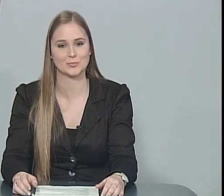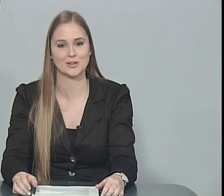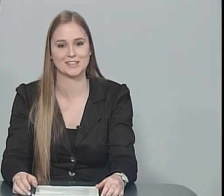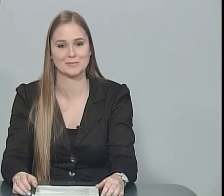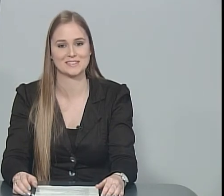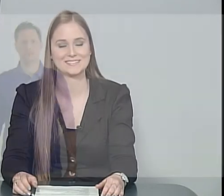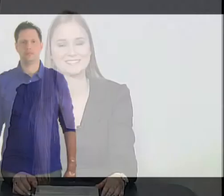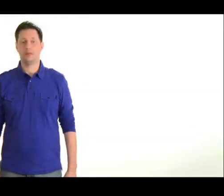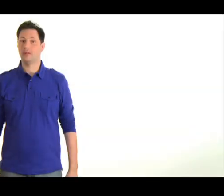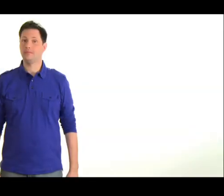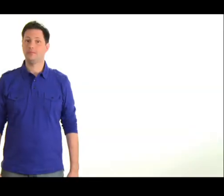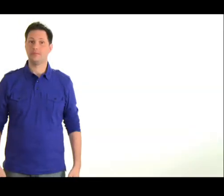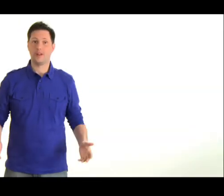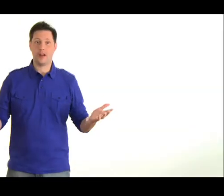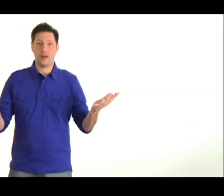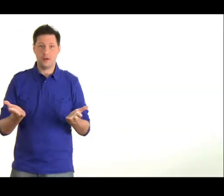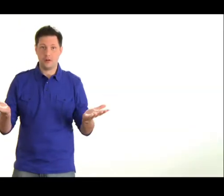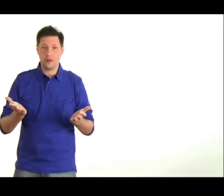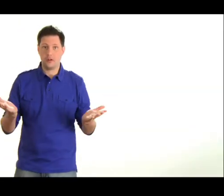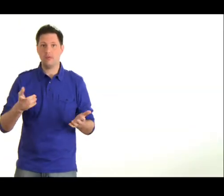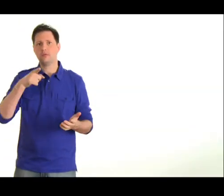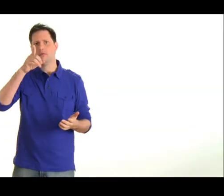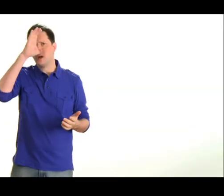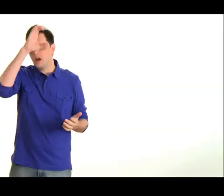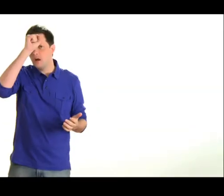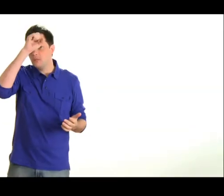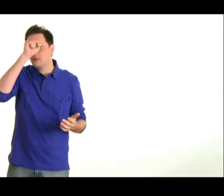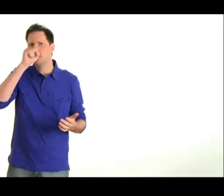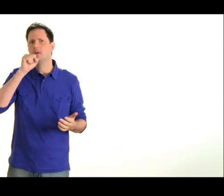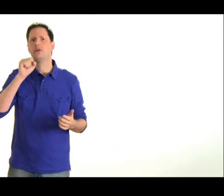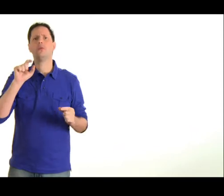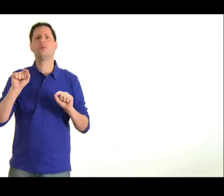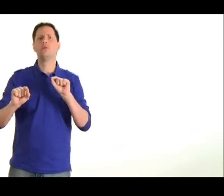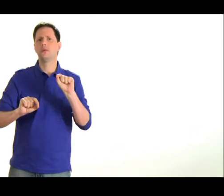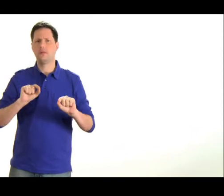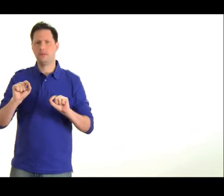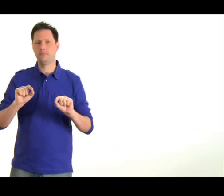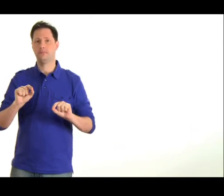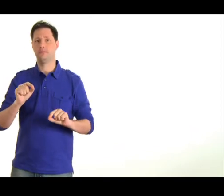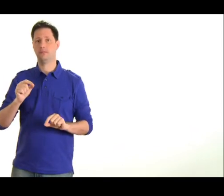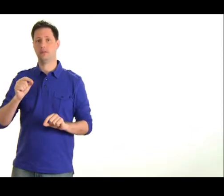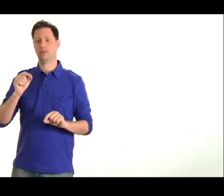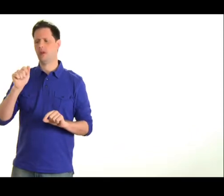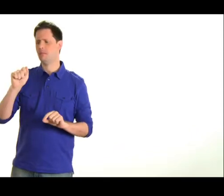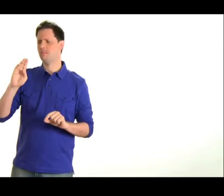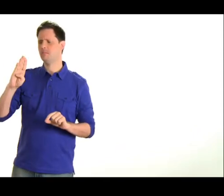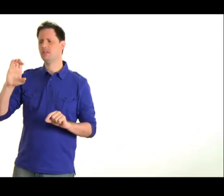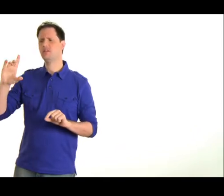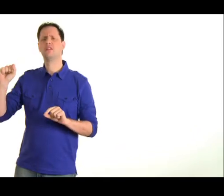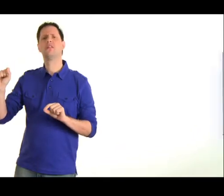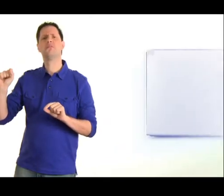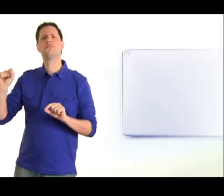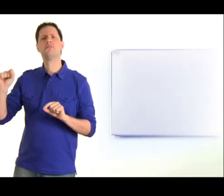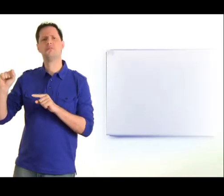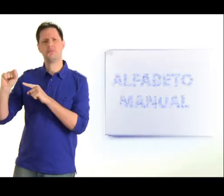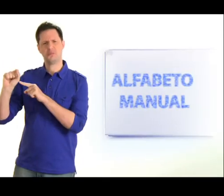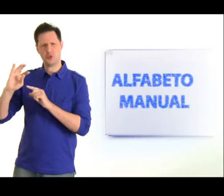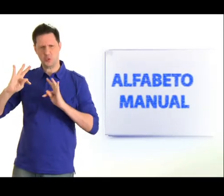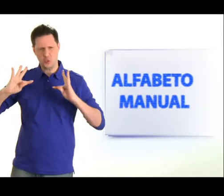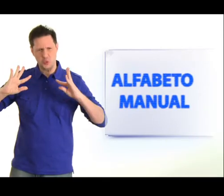programa. Agora, você vai aprender o alfabeto manual. Mas será que